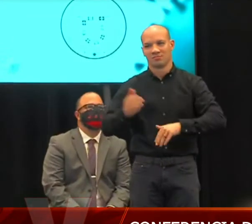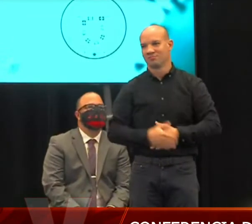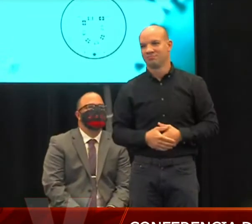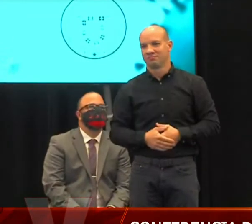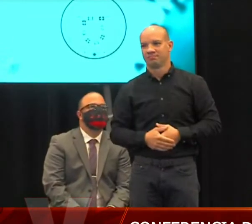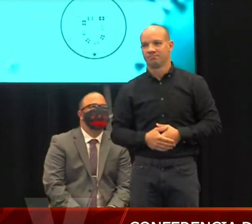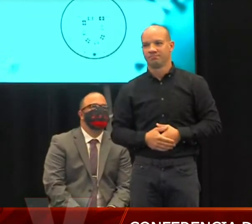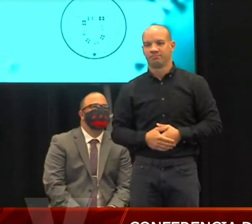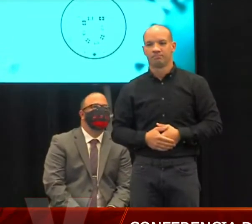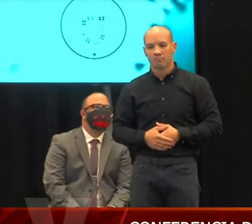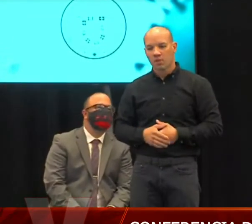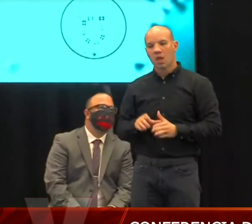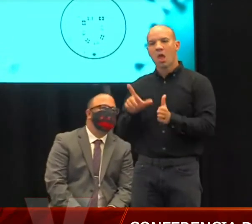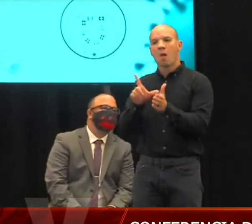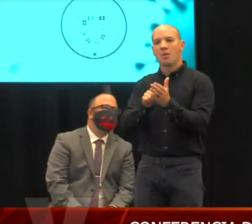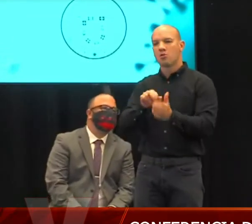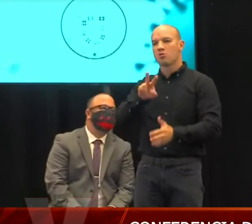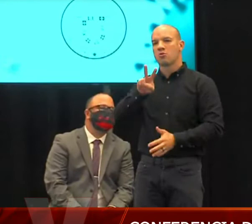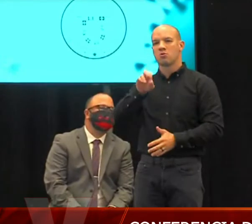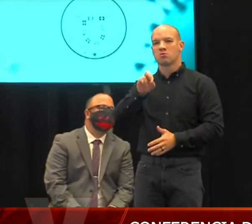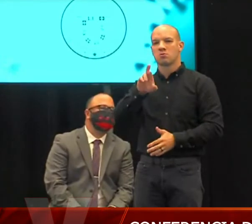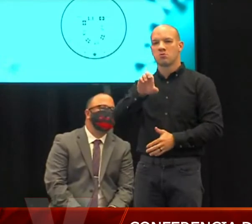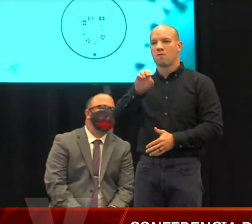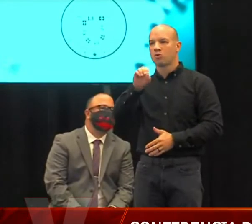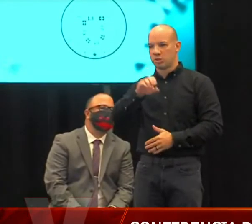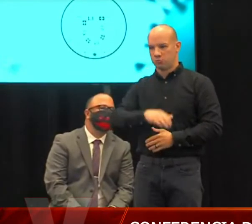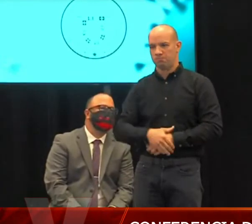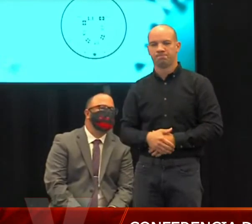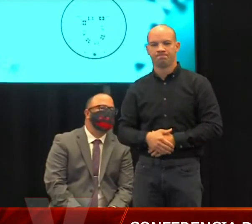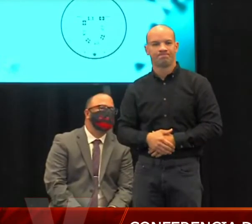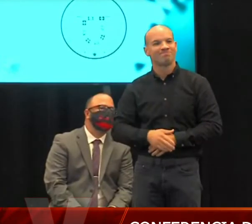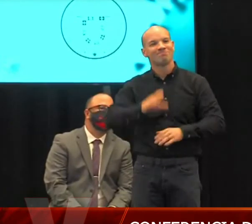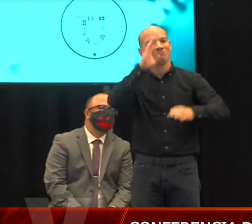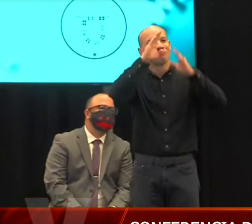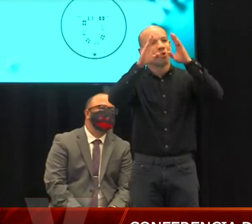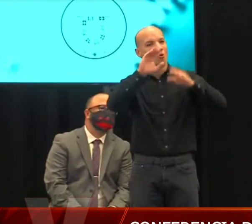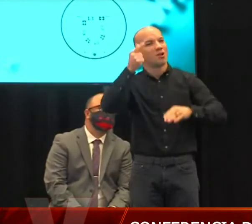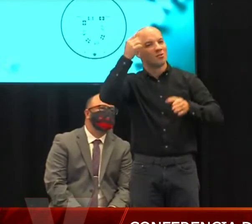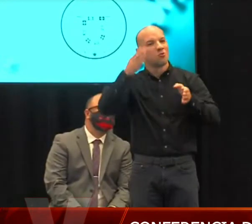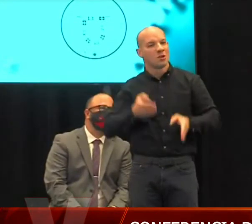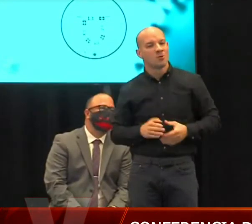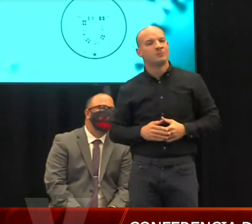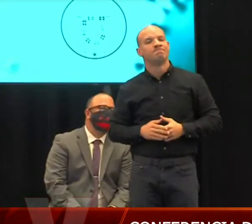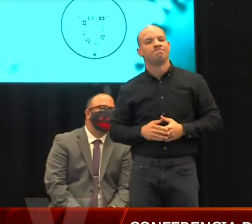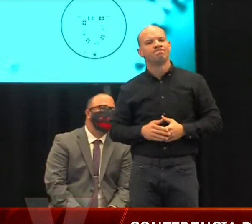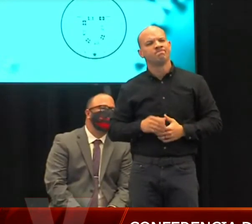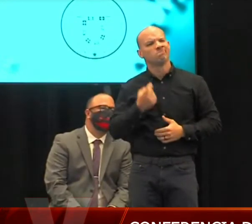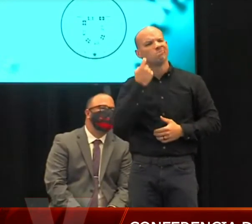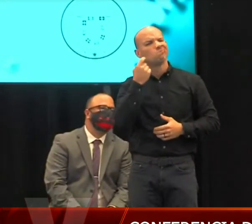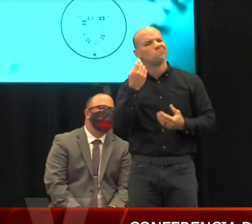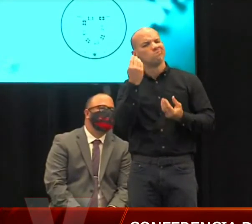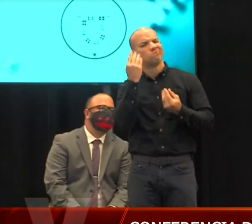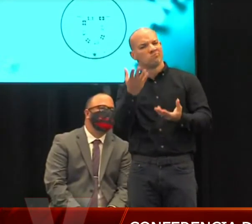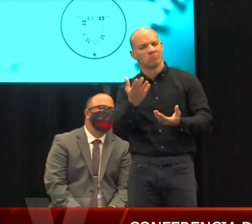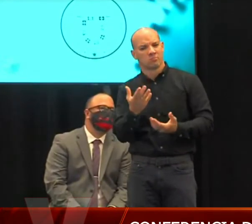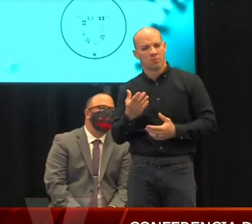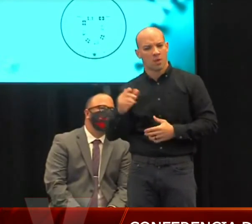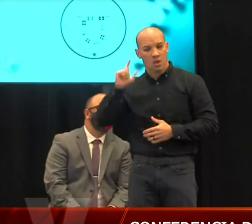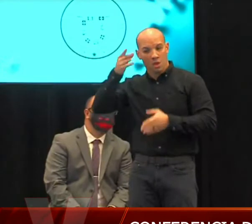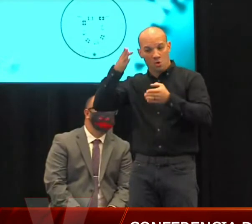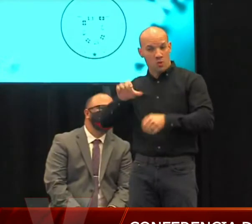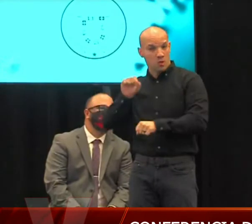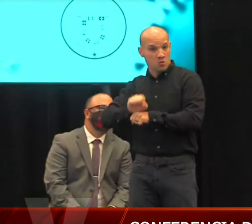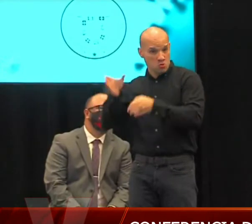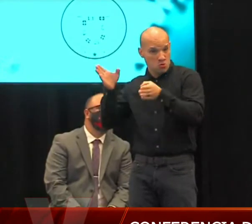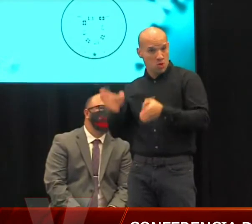por un vocero. Sí, saludo, gobernadora. La primera pregunta es, usted ha dicho que van a regresar los empleados de gobierno. Ha